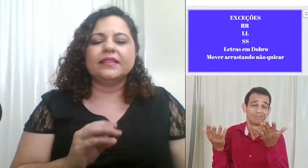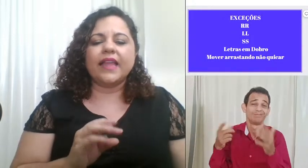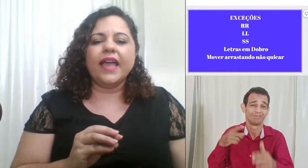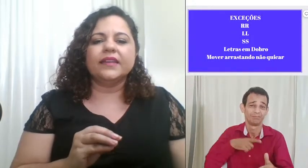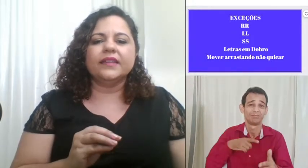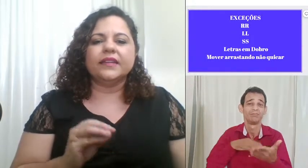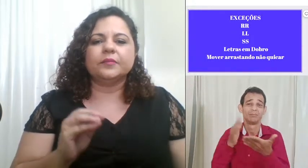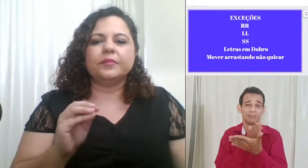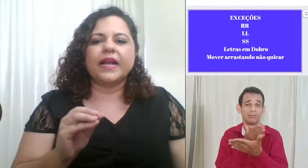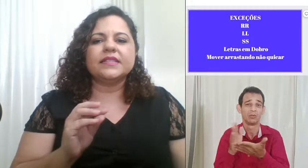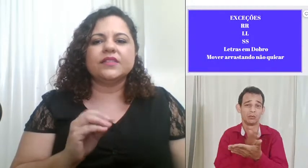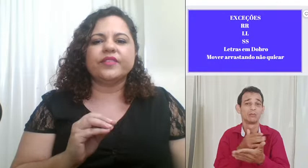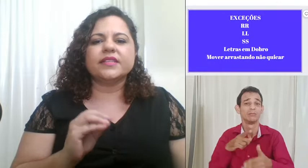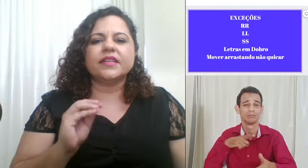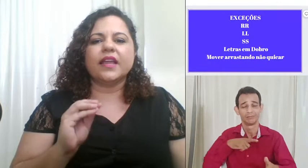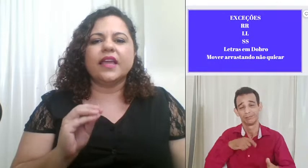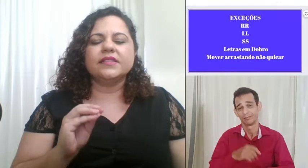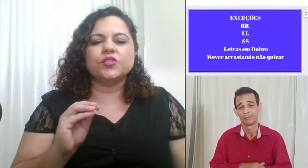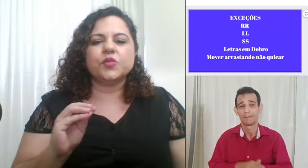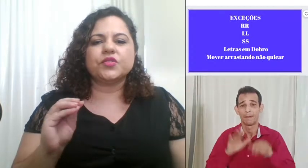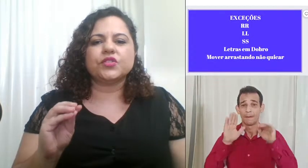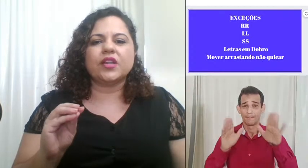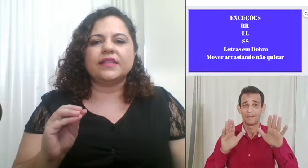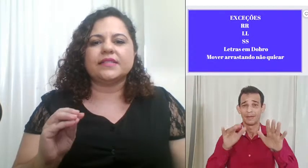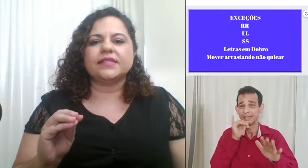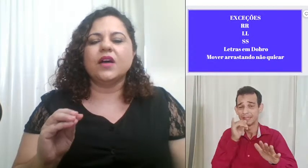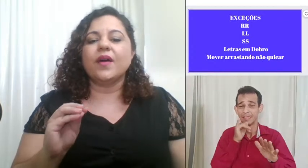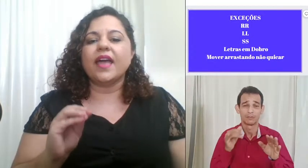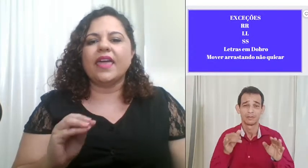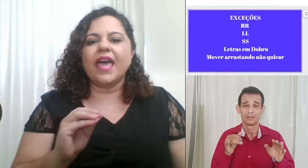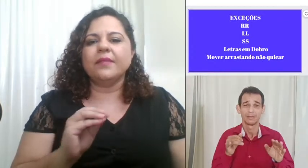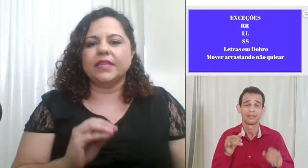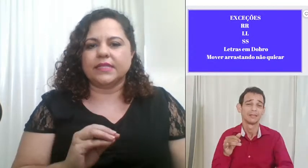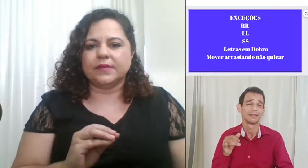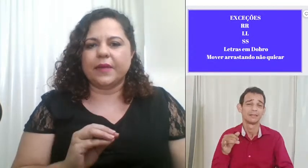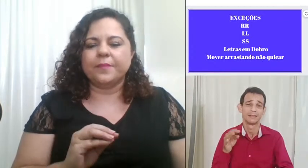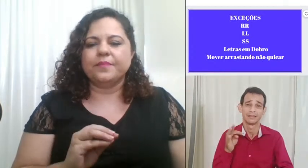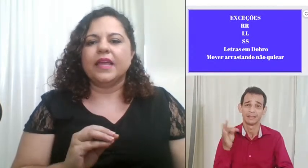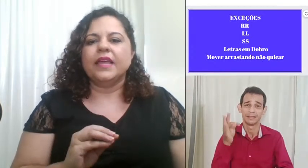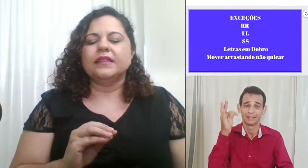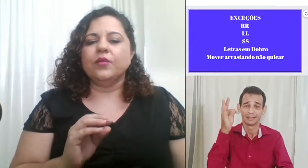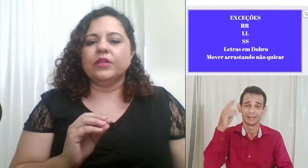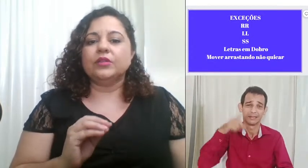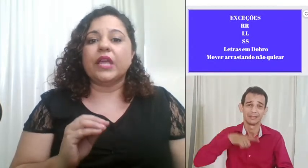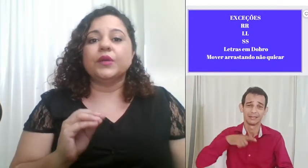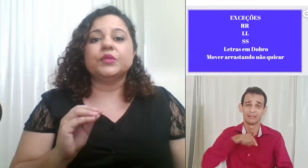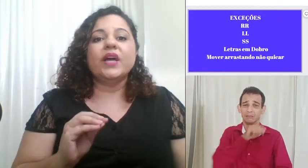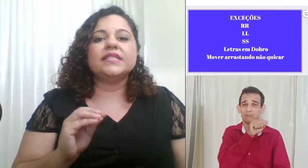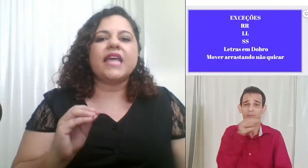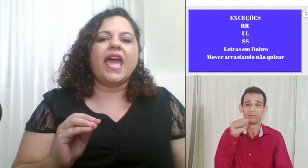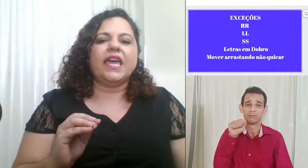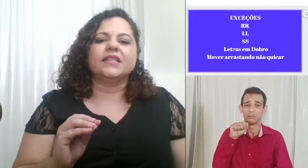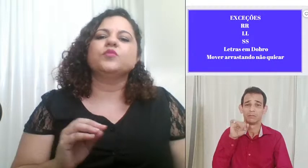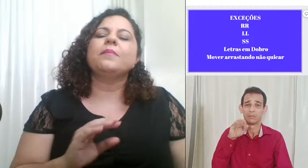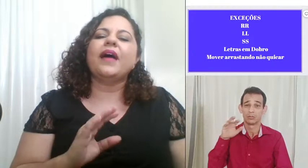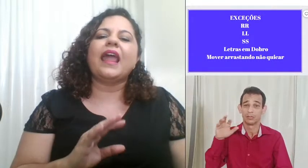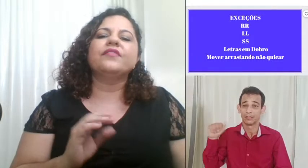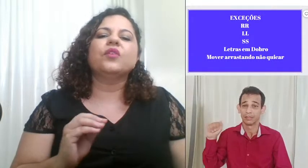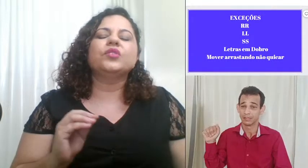técnica para se fazer esse tipo de soletração é a mesma então quando eu tenho dois r's uma palavra com